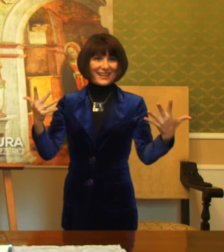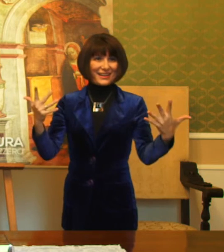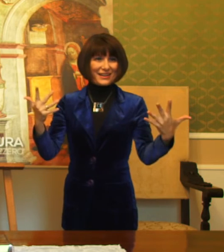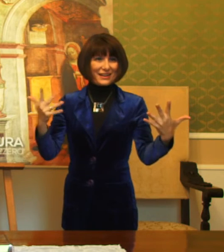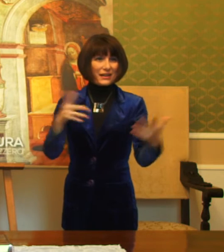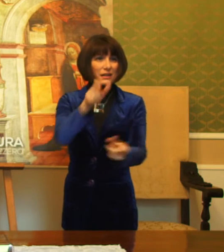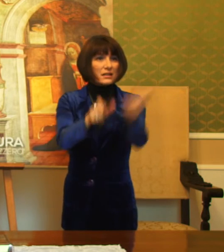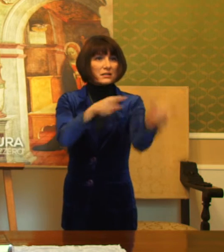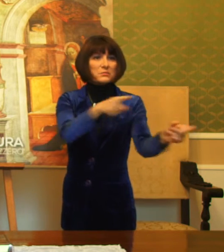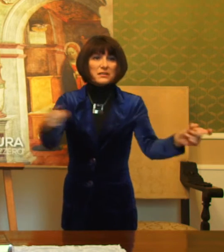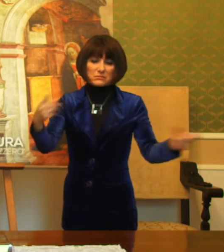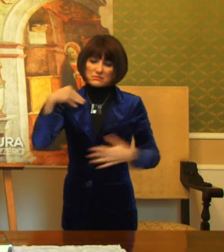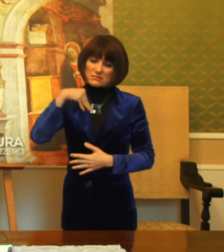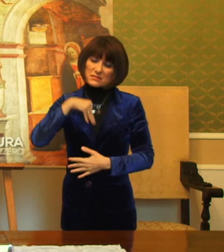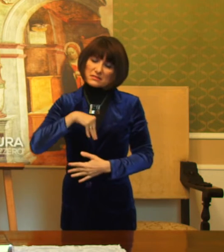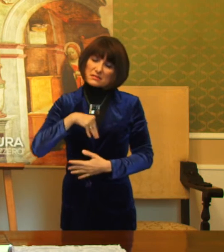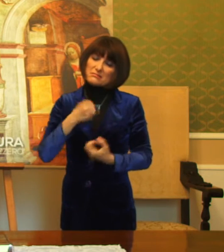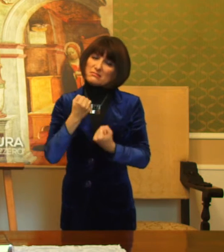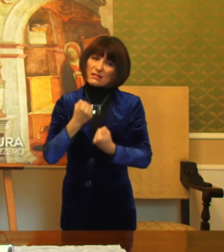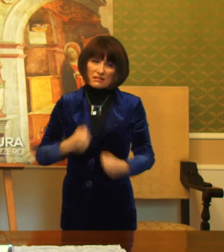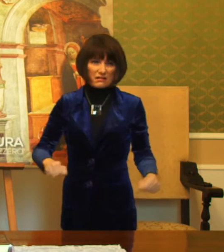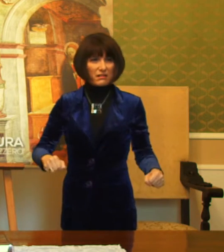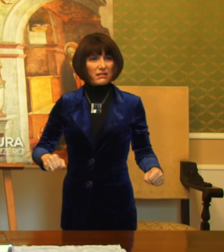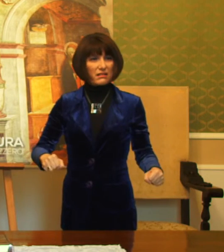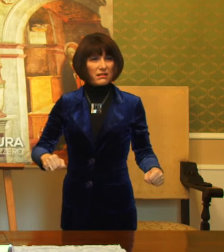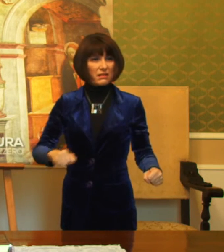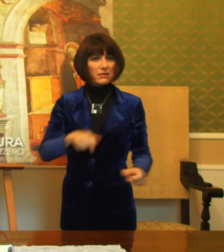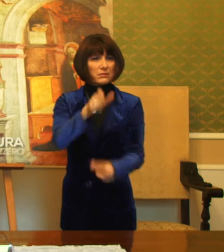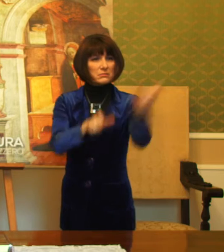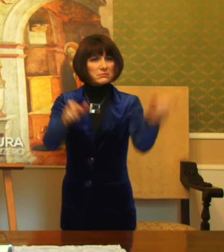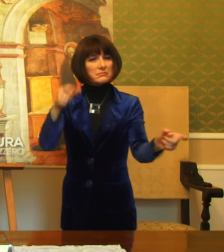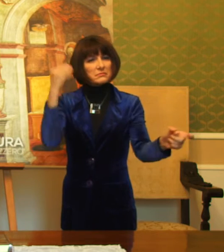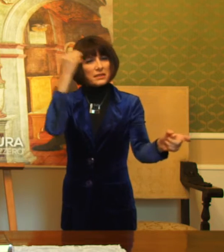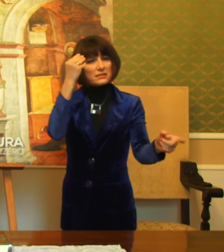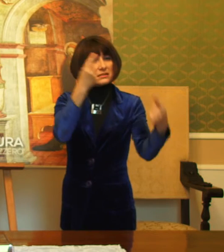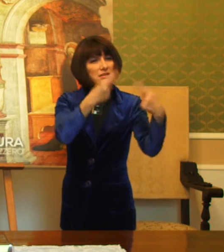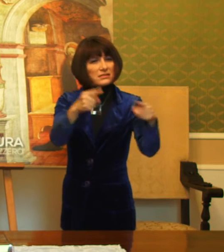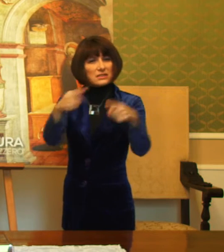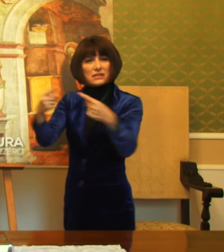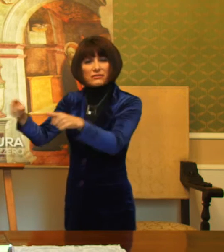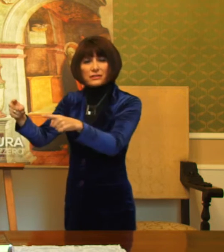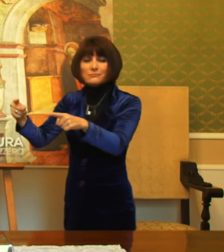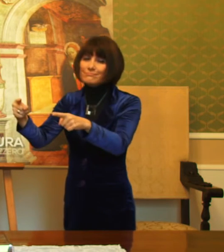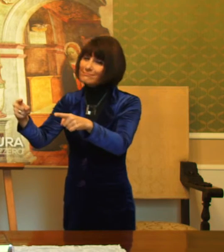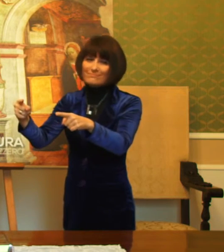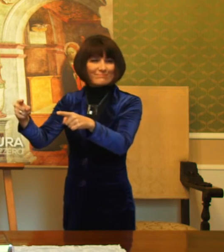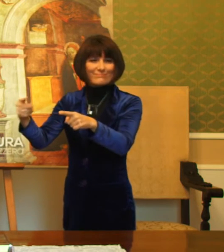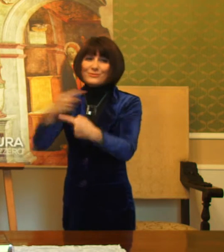sentono sfiduciati, anche coloro che possono avere convinzioni diverse, si sentono davvero tutti